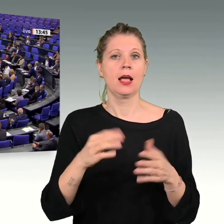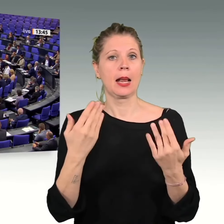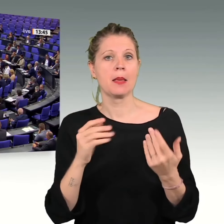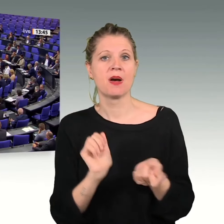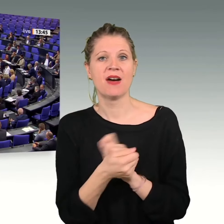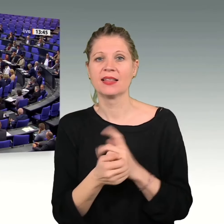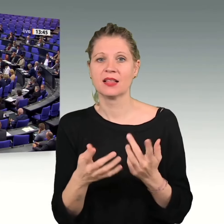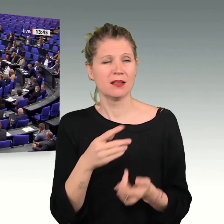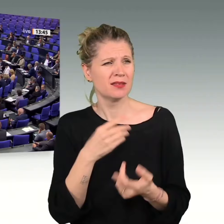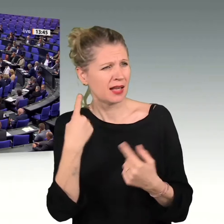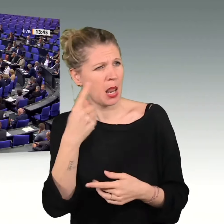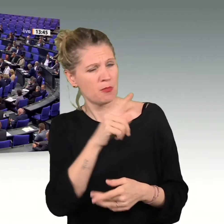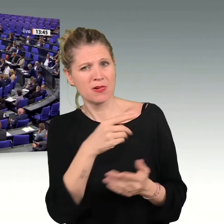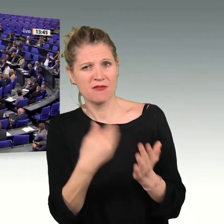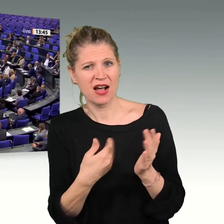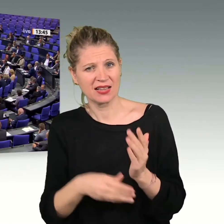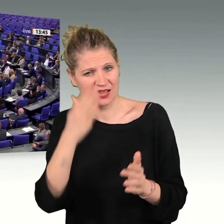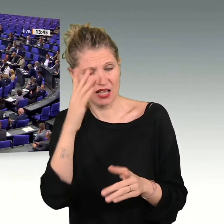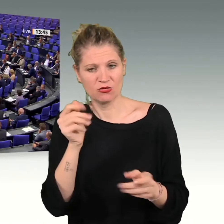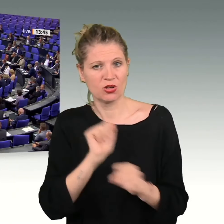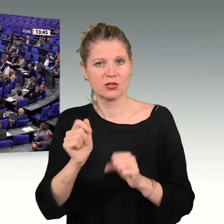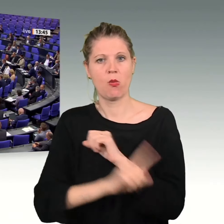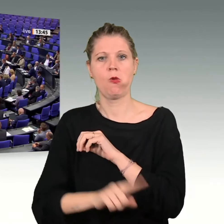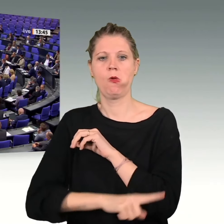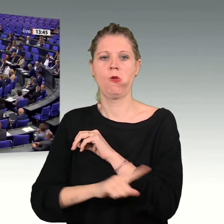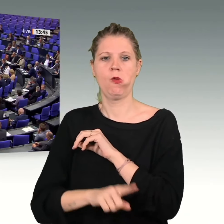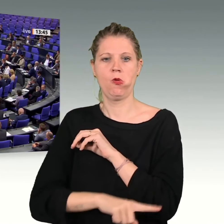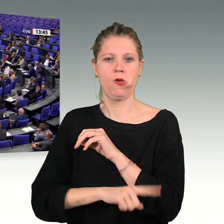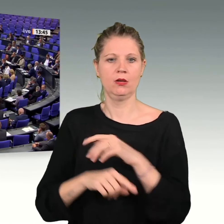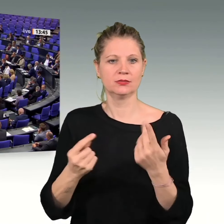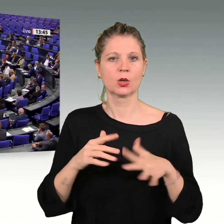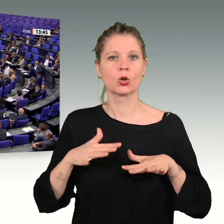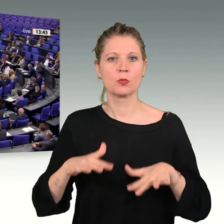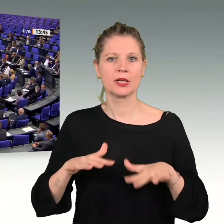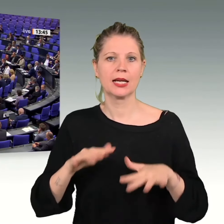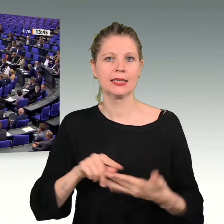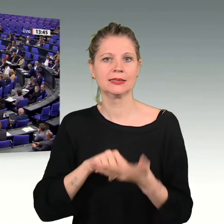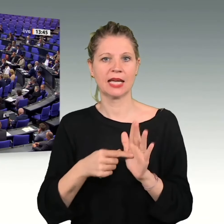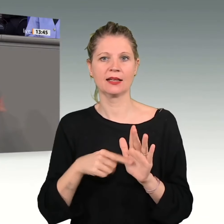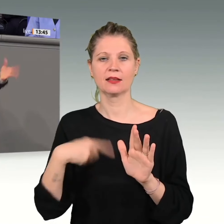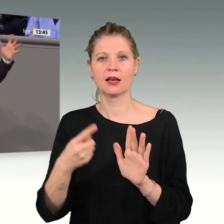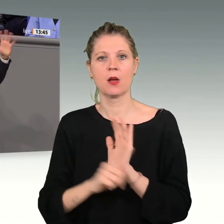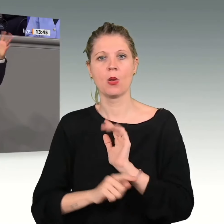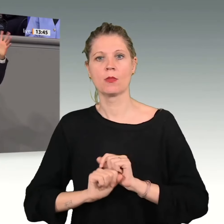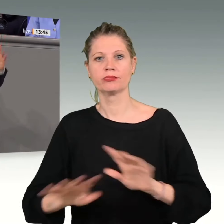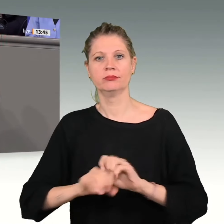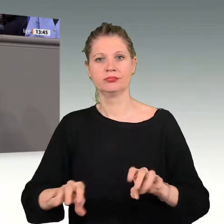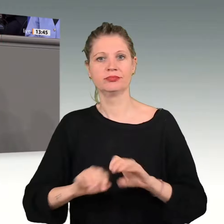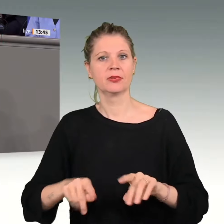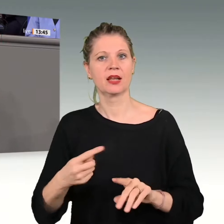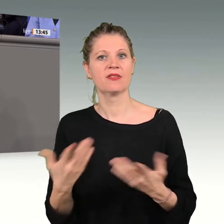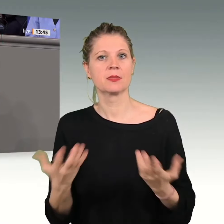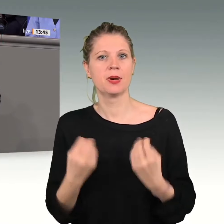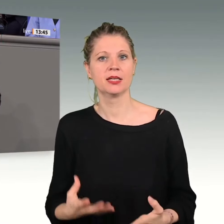die Balken biegen. Das Beispiel Großbritannien hat gezeigt, was die Konsequenz solcher Lügenkampagnen ist. Der Brexit, der von Schauergeschichten von der bösen EU